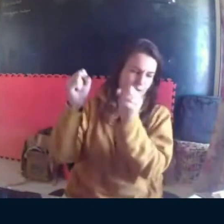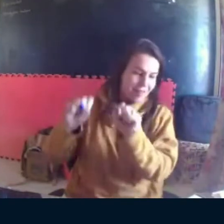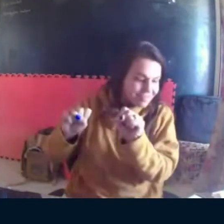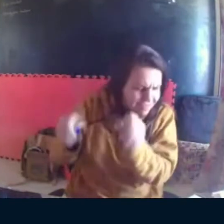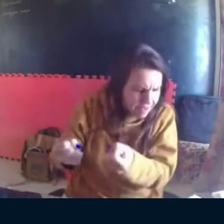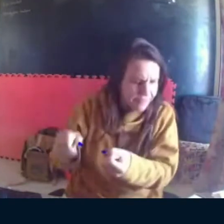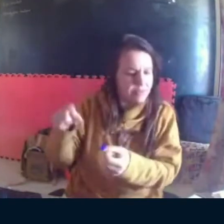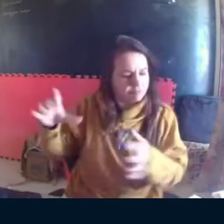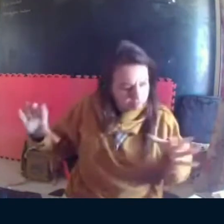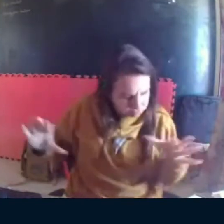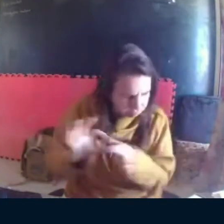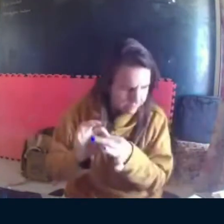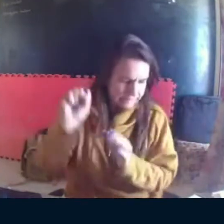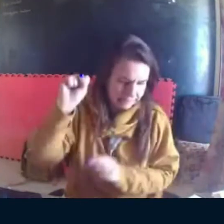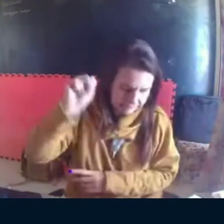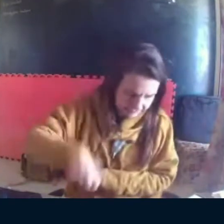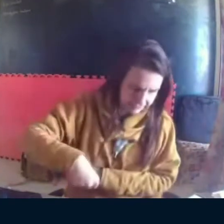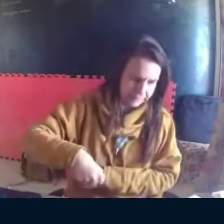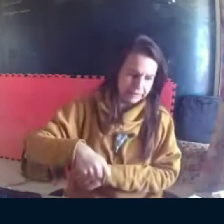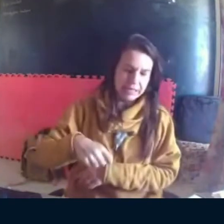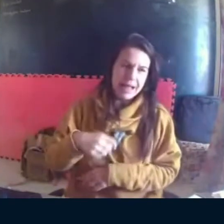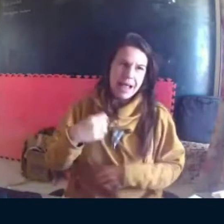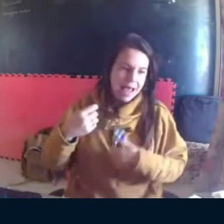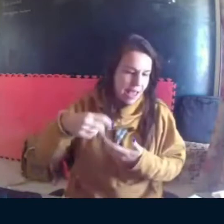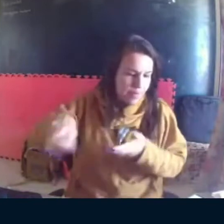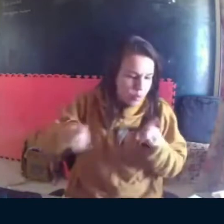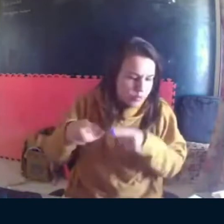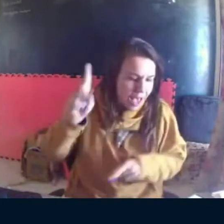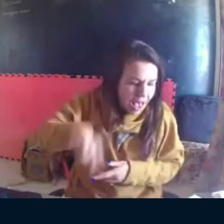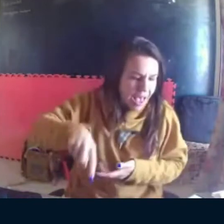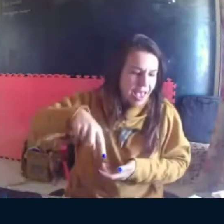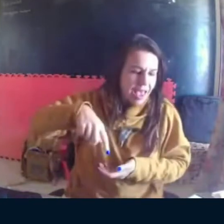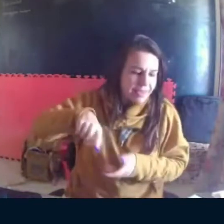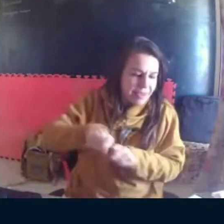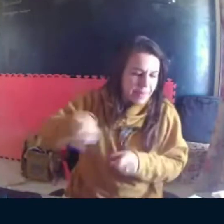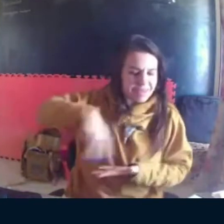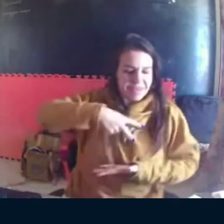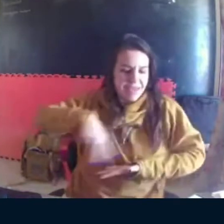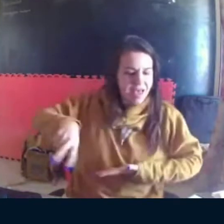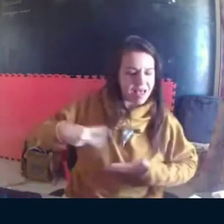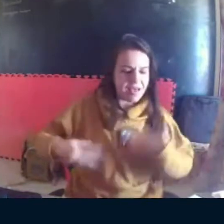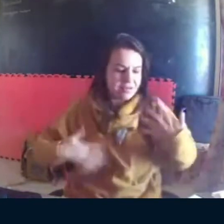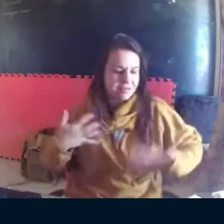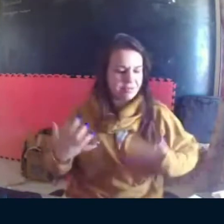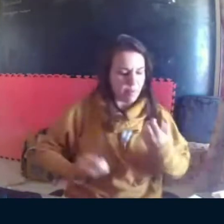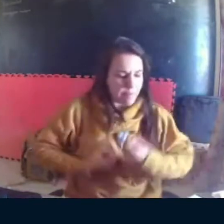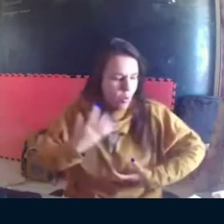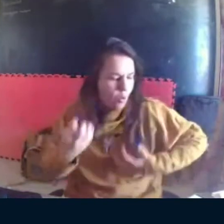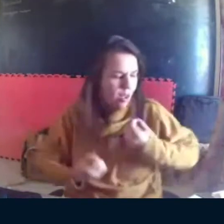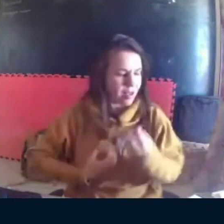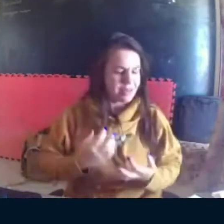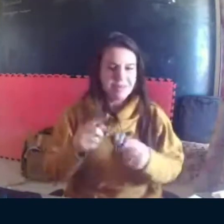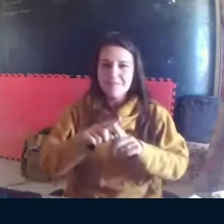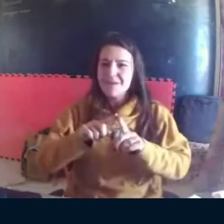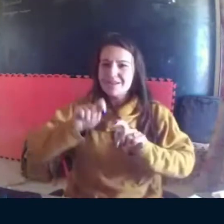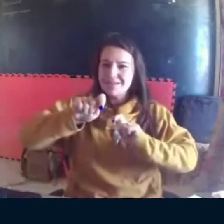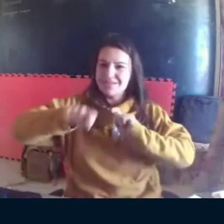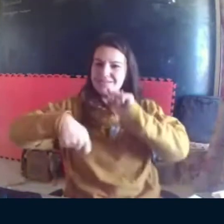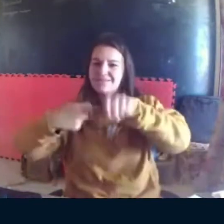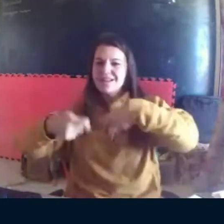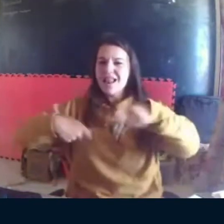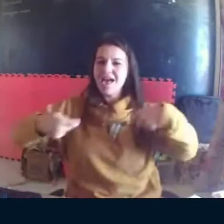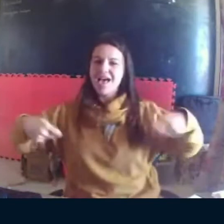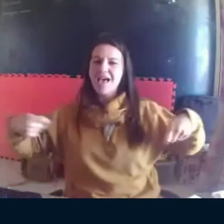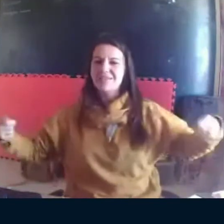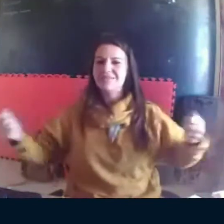ideia de música e surdez que não se relacionam, você quebrou isso na sua tese. Na verdade, você quis mostrar